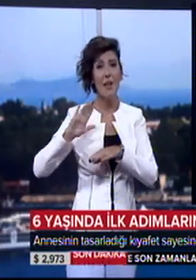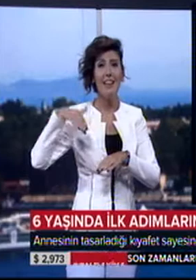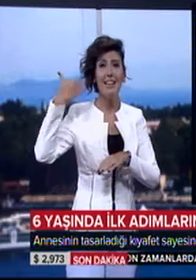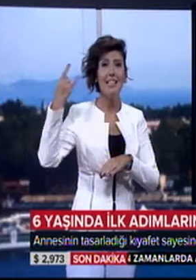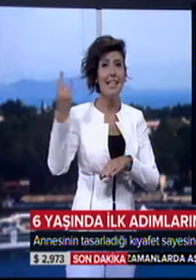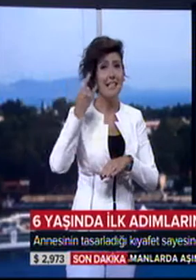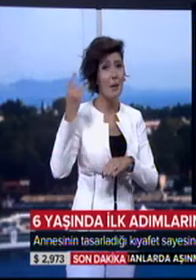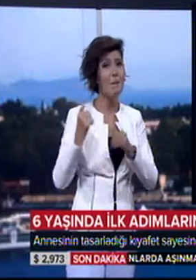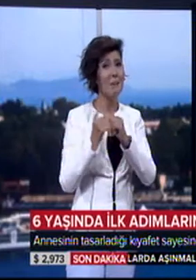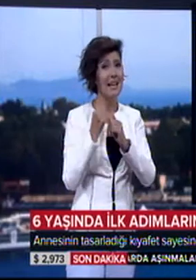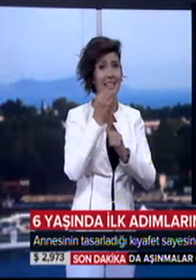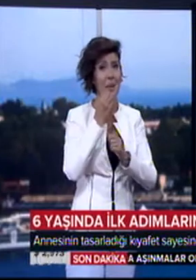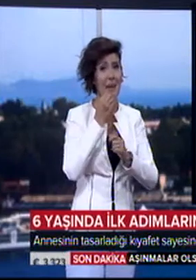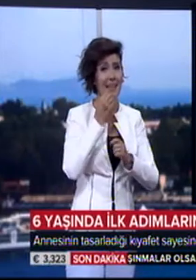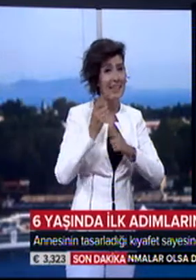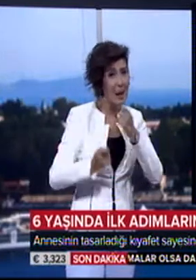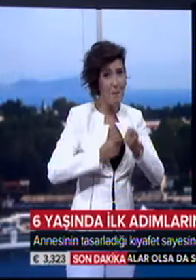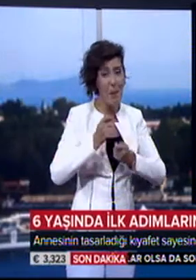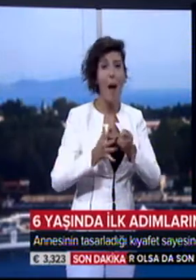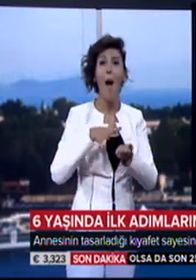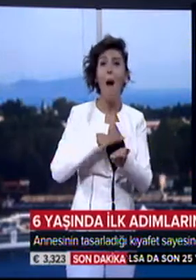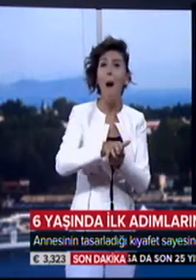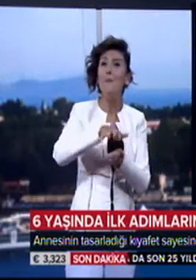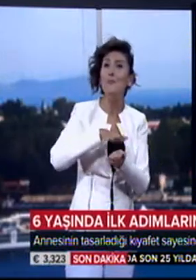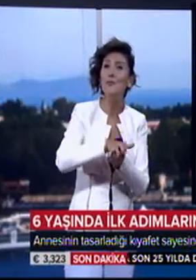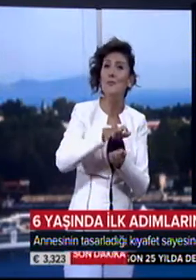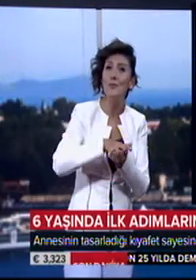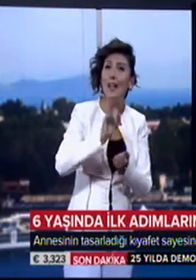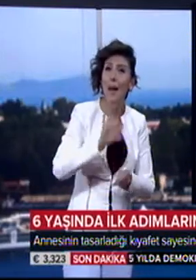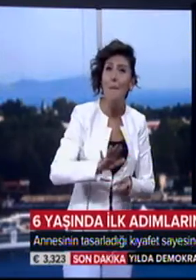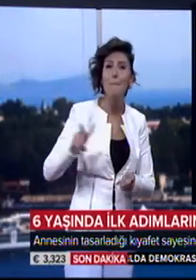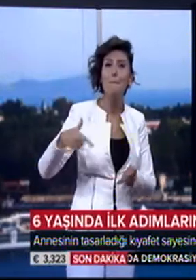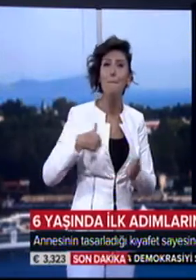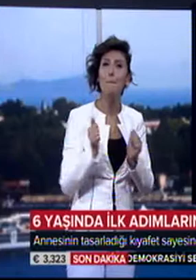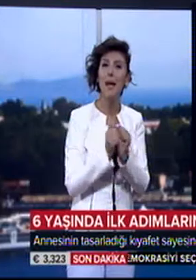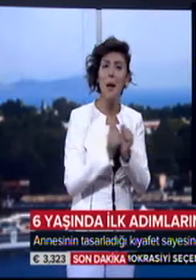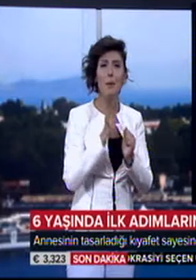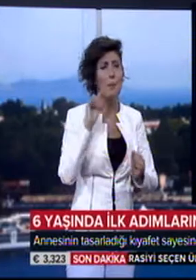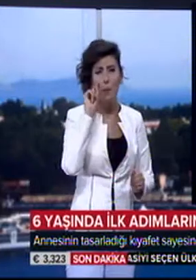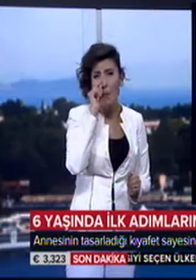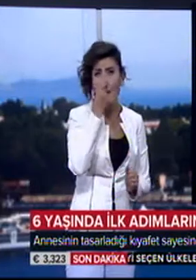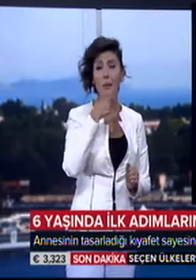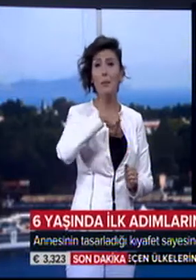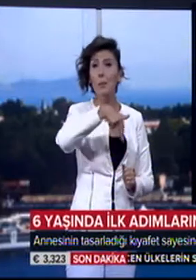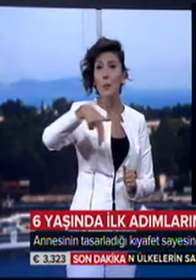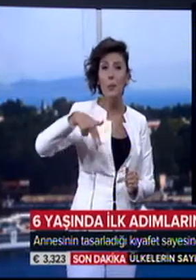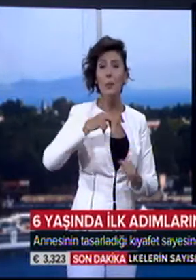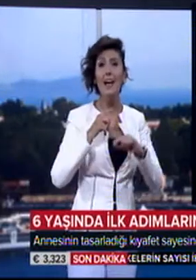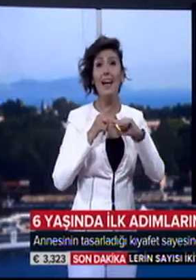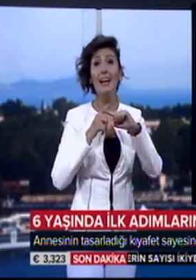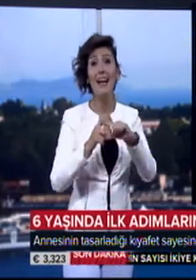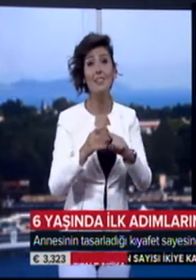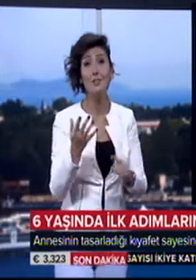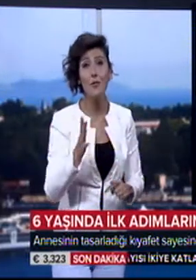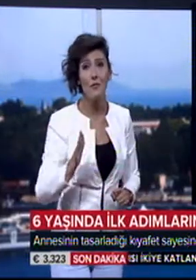gezebiliyoruz, birlikte yemek yapıyoruz, hamur yoğuruyoruz. Her türlü şeyi çok rahat birlikte yapabiliyoruz. Yürümesine müthiş derecede katkıda